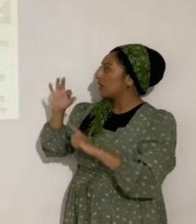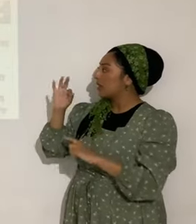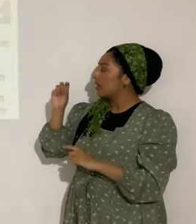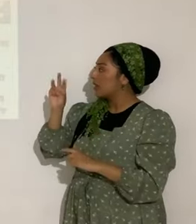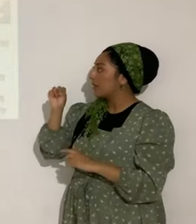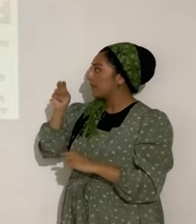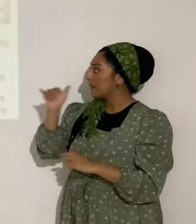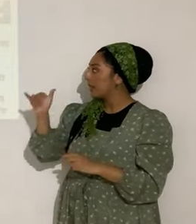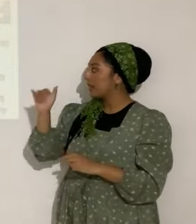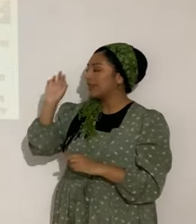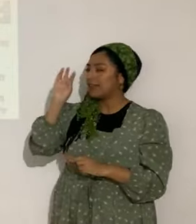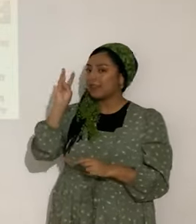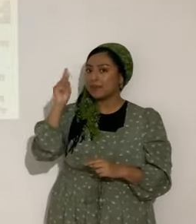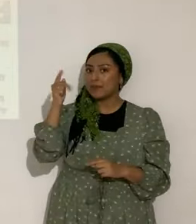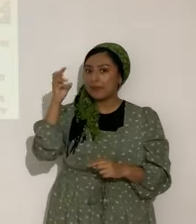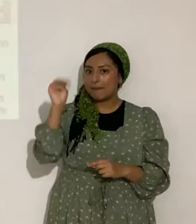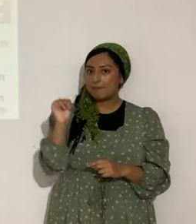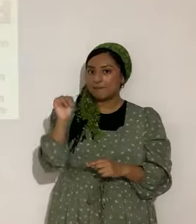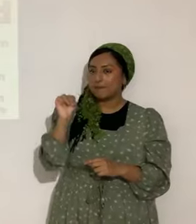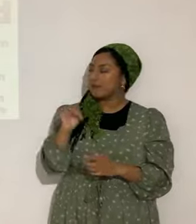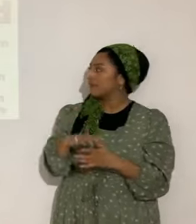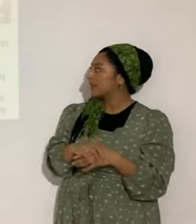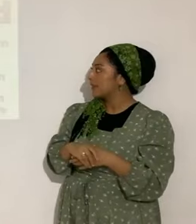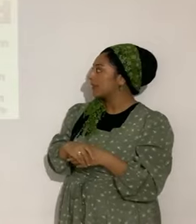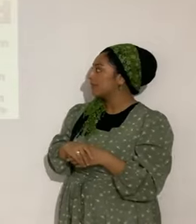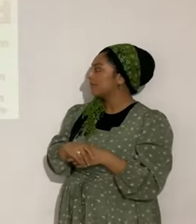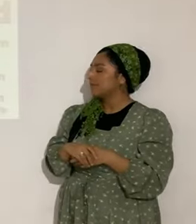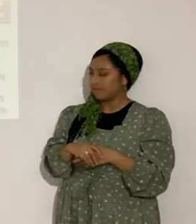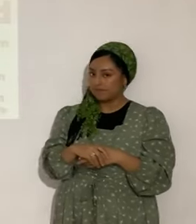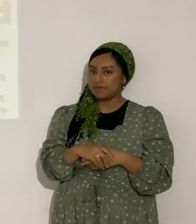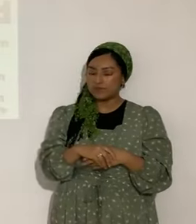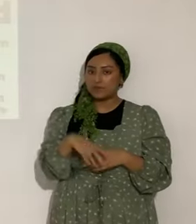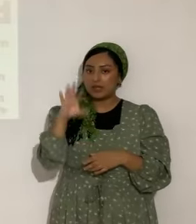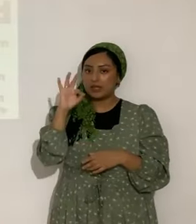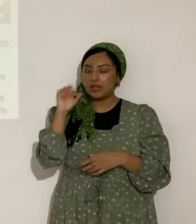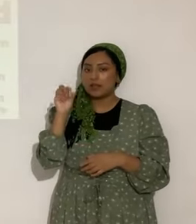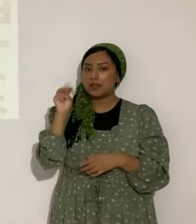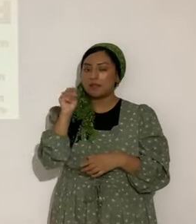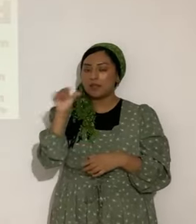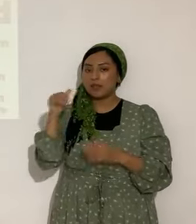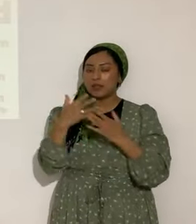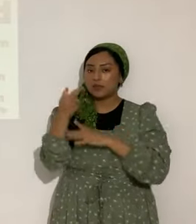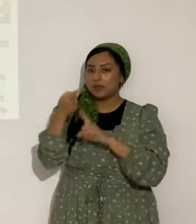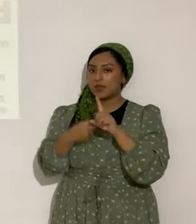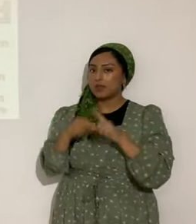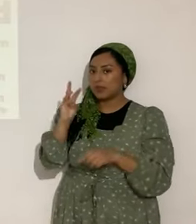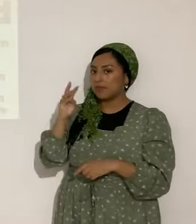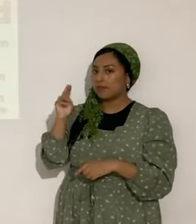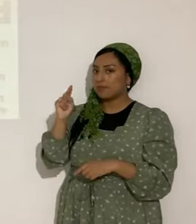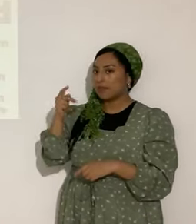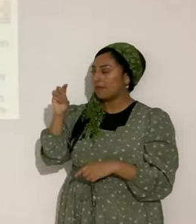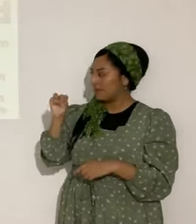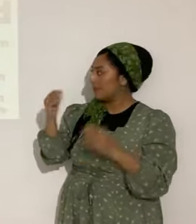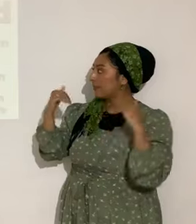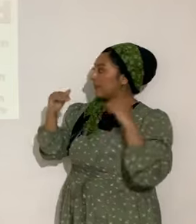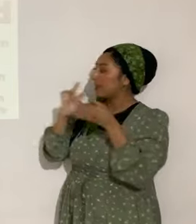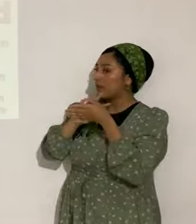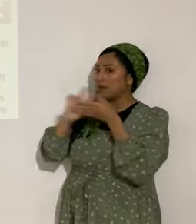A las 6 de la tarde nos vamos a ver. ¿De acuerdo? Rosh Hodes, 9 de mayo. 6 de la tarde. La gran fiesta de Shavuot, la